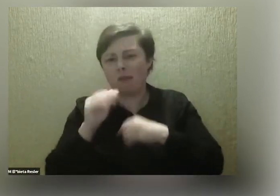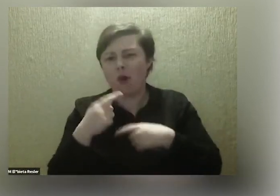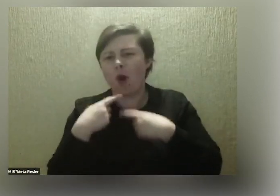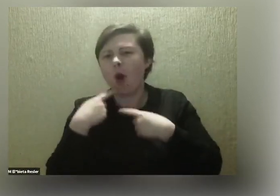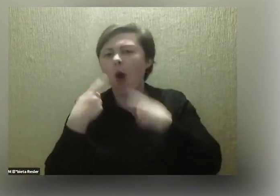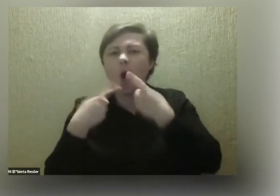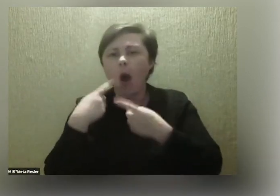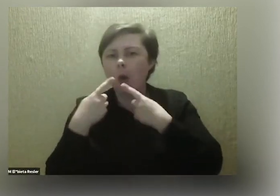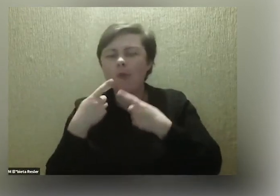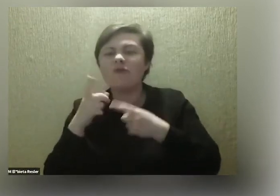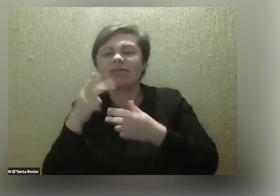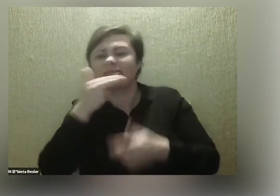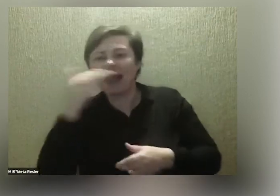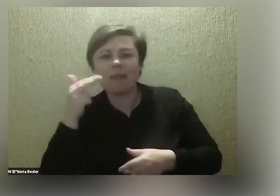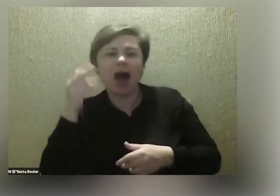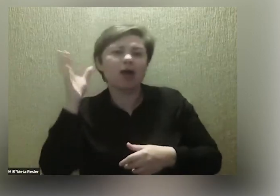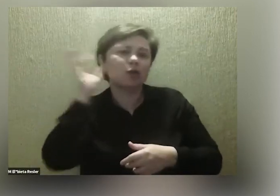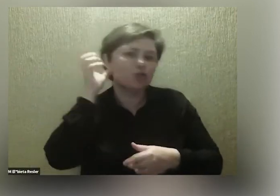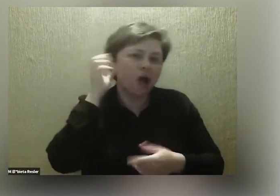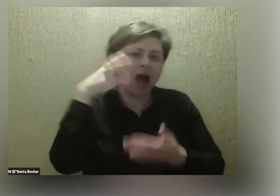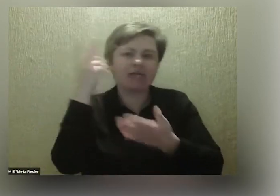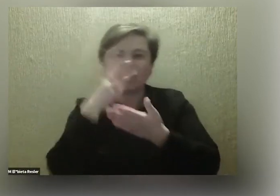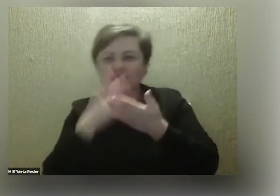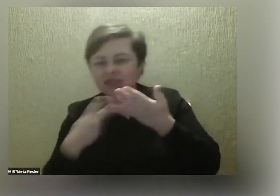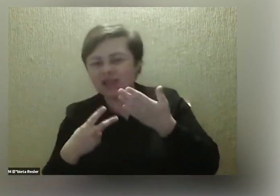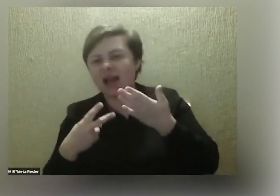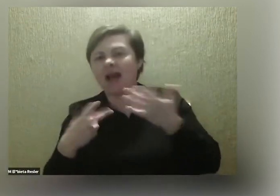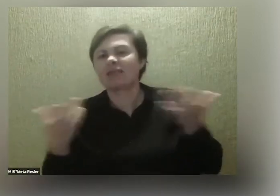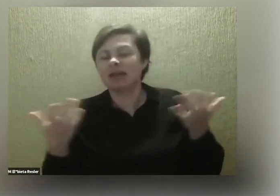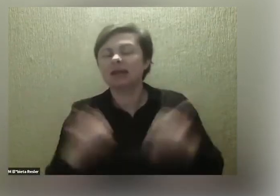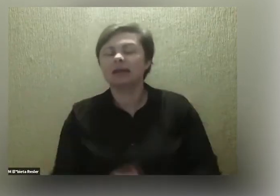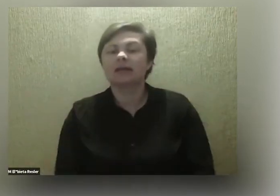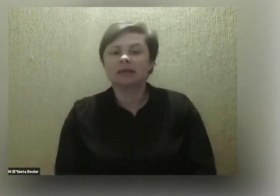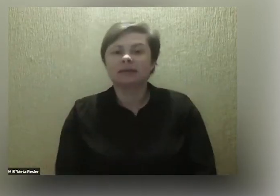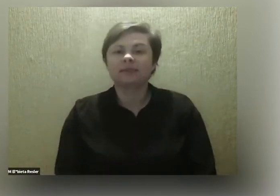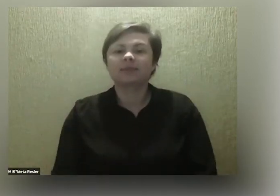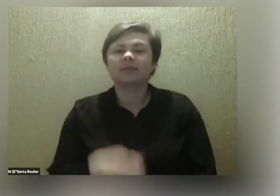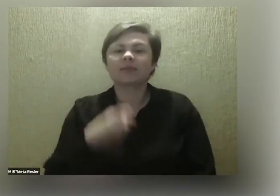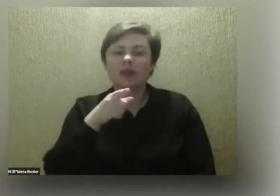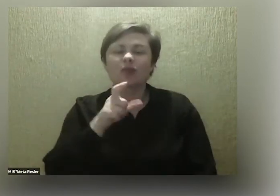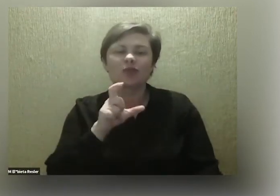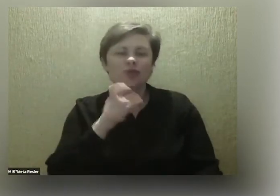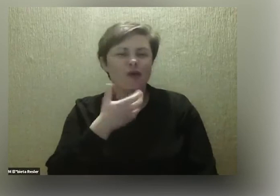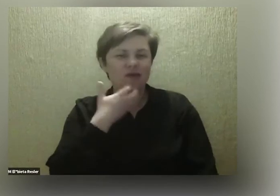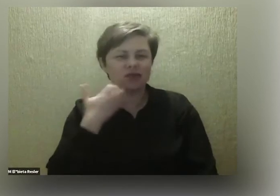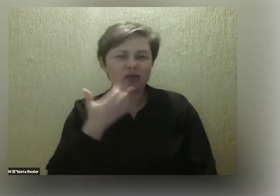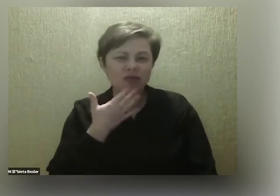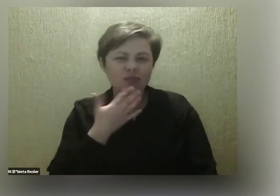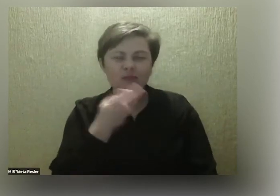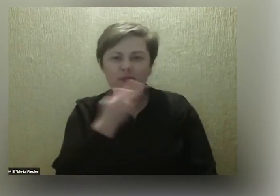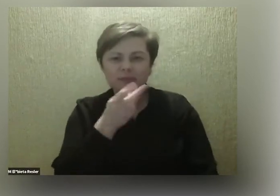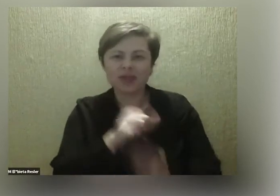O słuchaniu, o czytaniu i rozgadaniu. To jest taki moment, kiedy się potwierdza to, co powiedzieliście, że jesteście